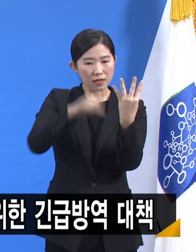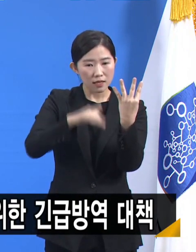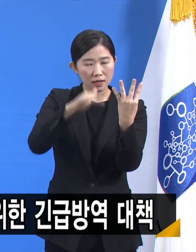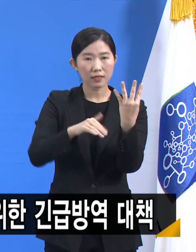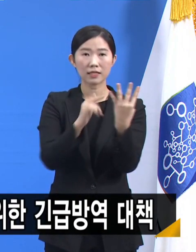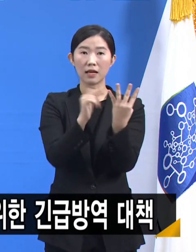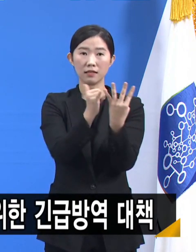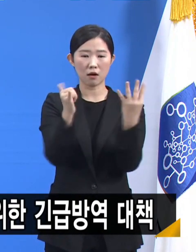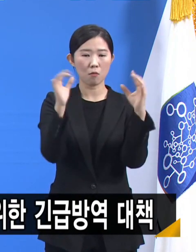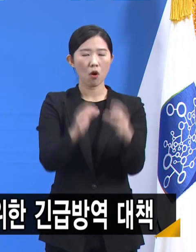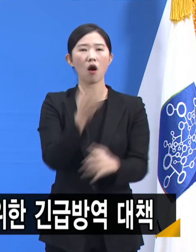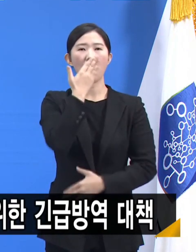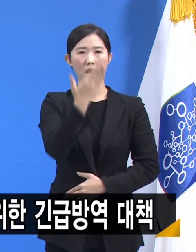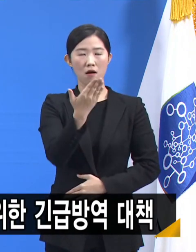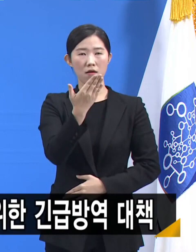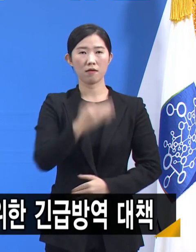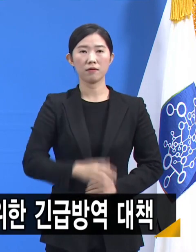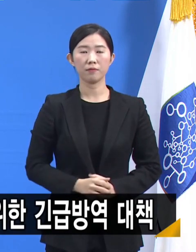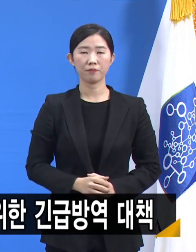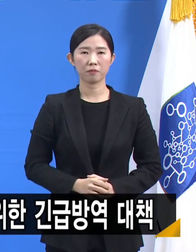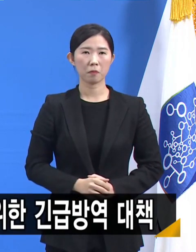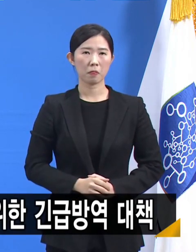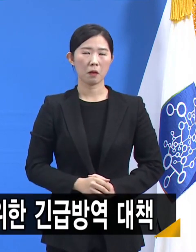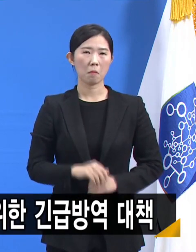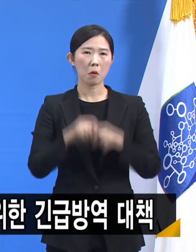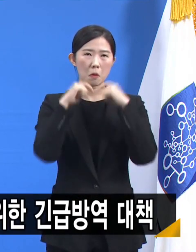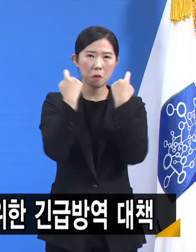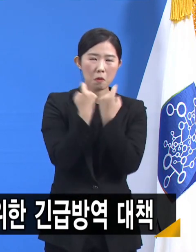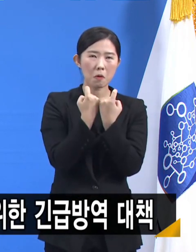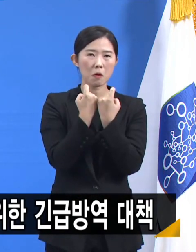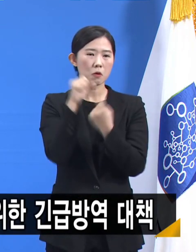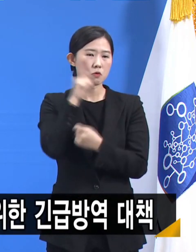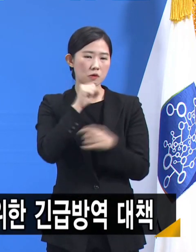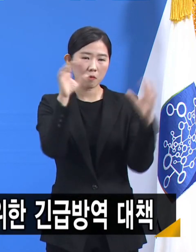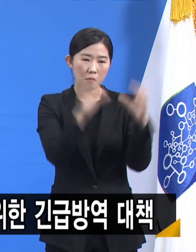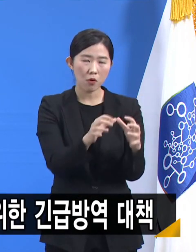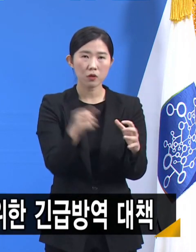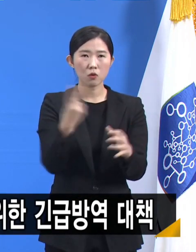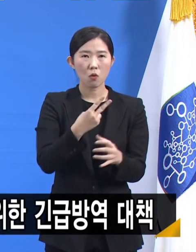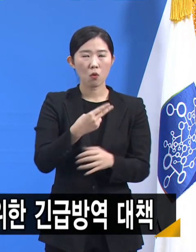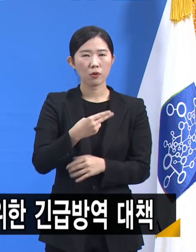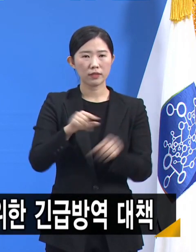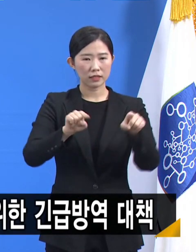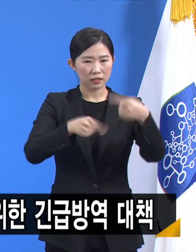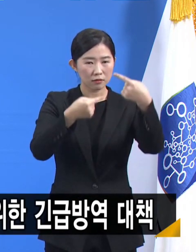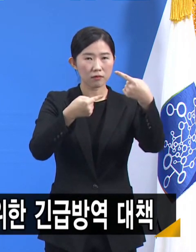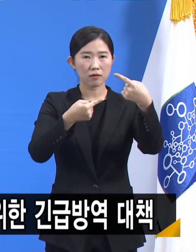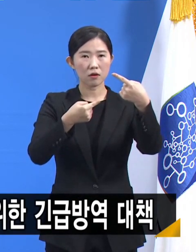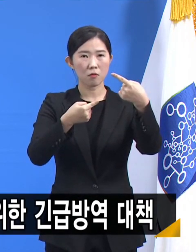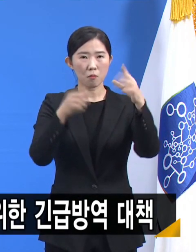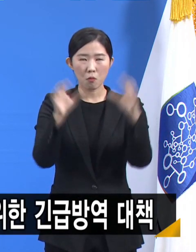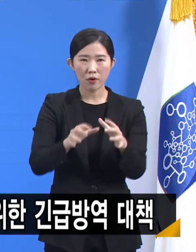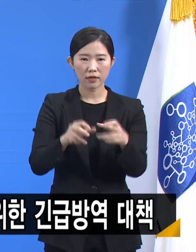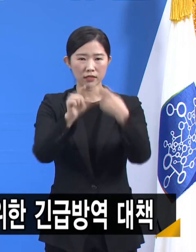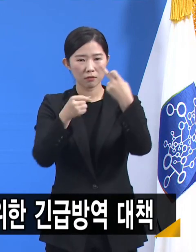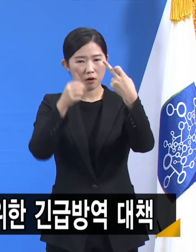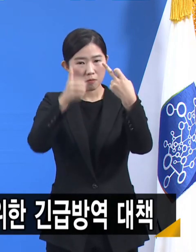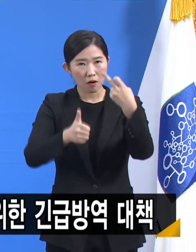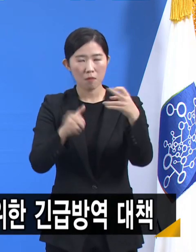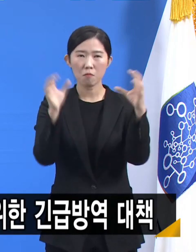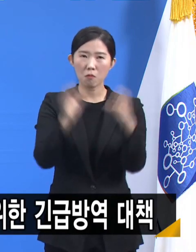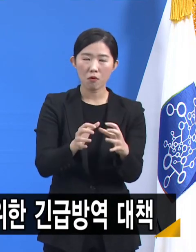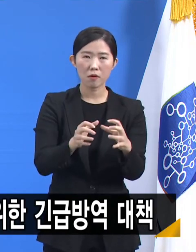주시기 바랍니다. 동호회, 송년회, 직장회식, 집들이 등 친목 형성을 목적으로 하는 모든